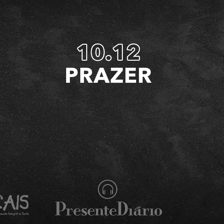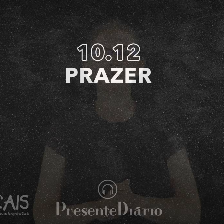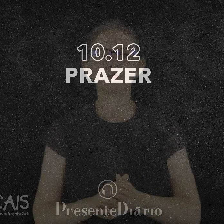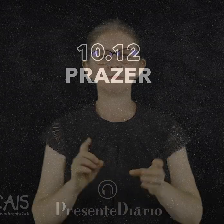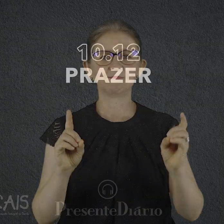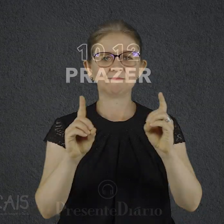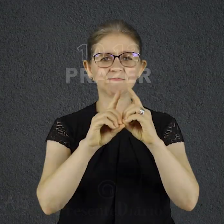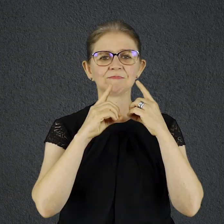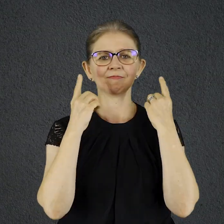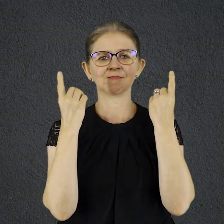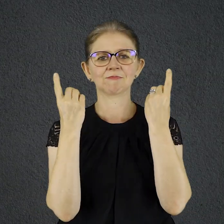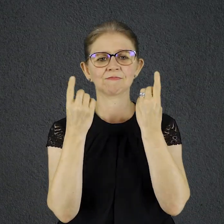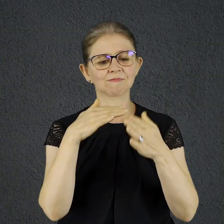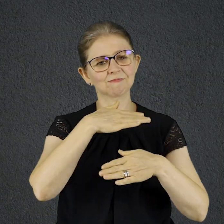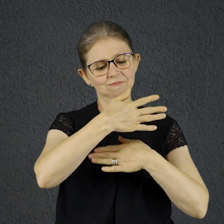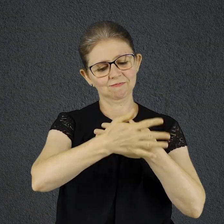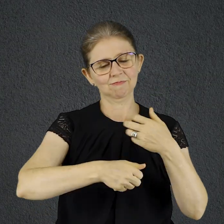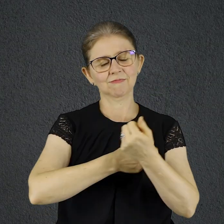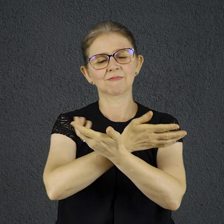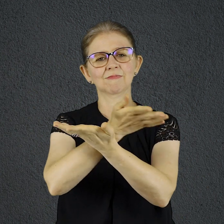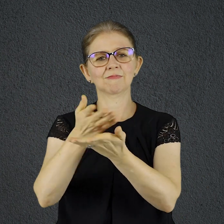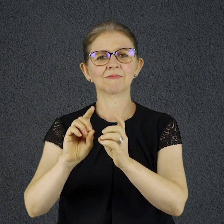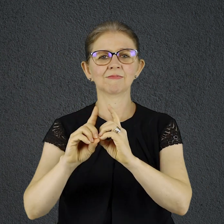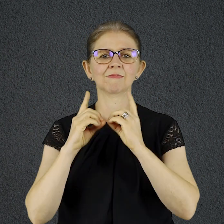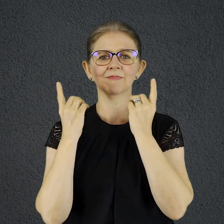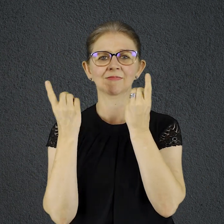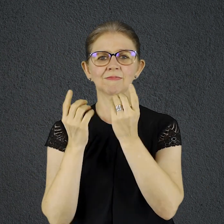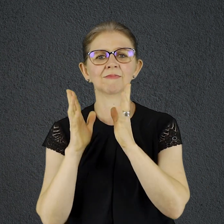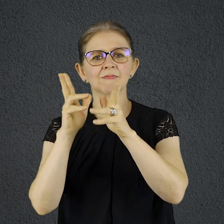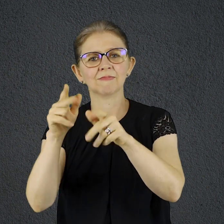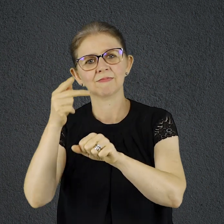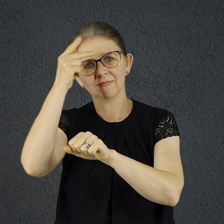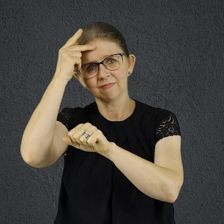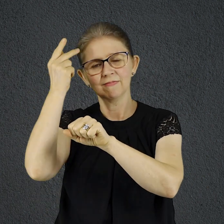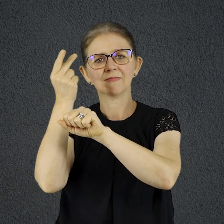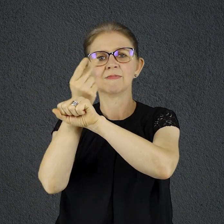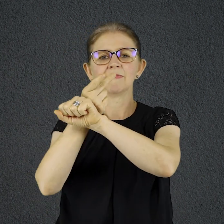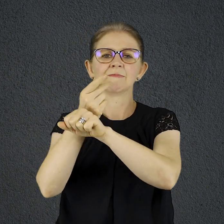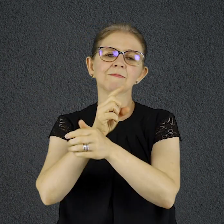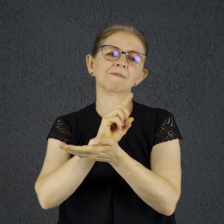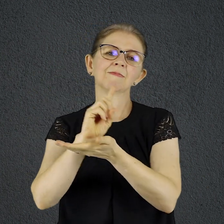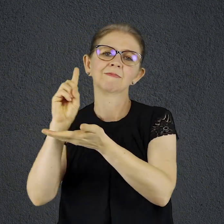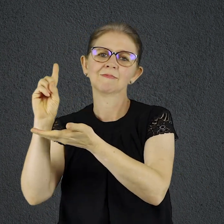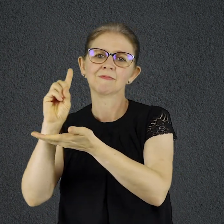OUÇA AGORA PRESENTE DIÁRIO O DEVOCIONAL DE TODOS OS QUE BUSCAM BUSCAM A DEUS